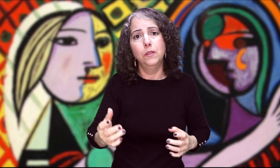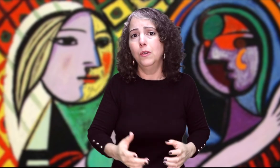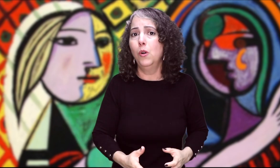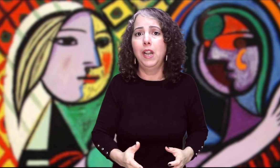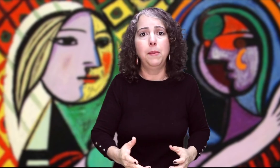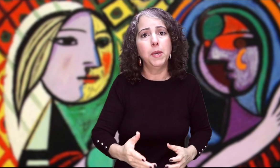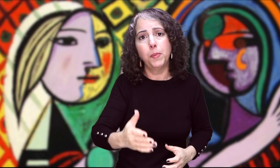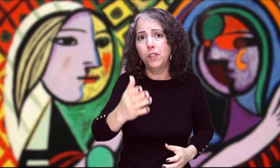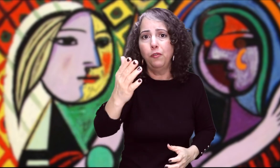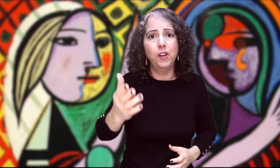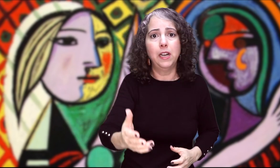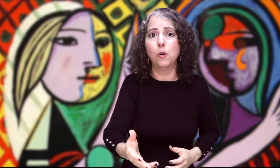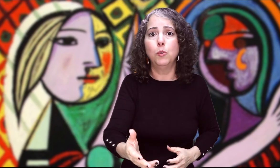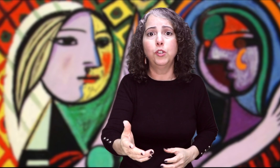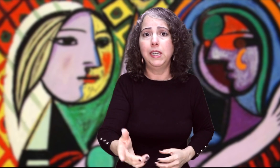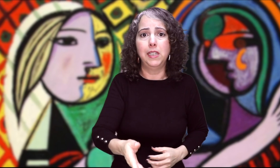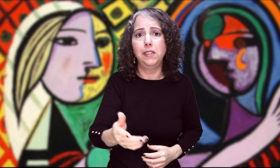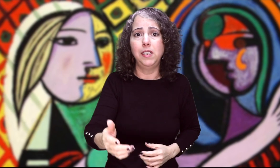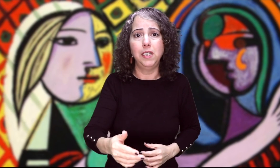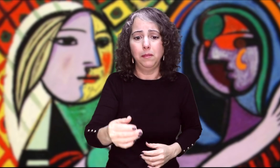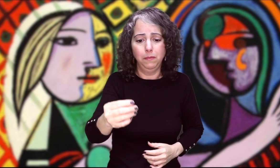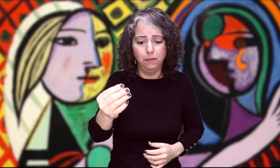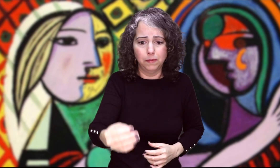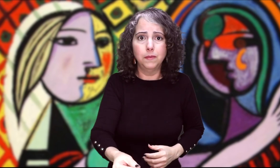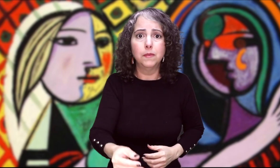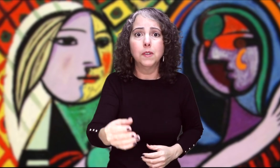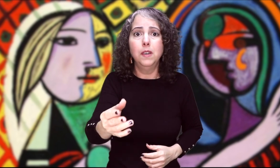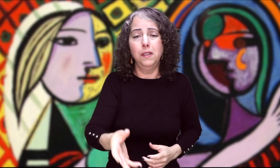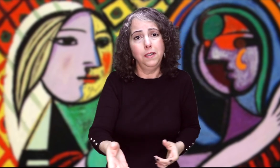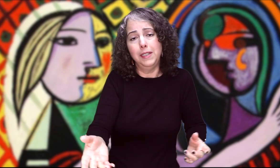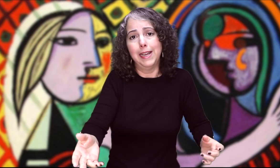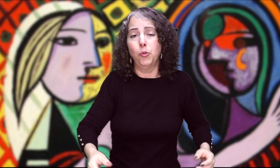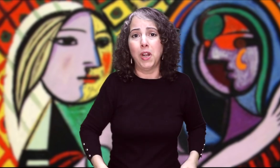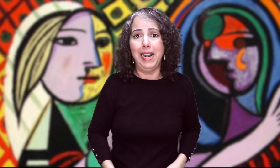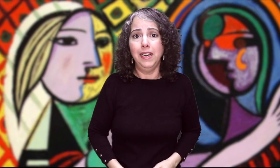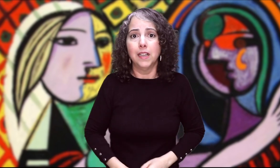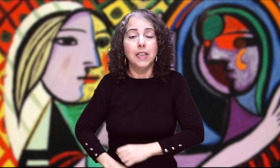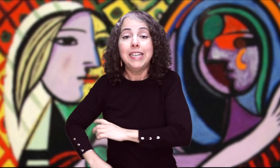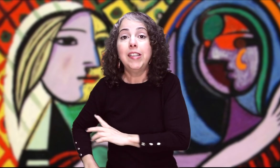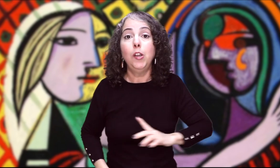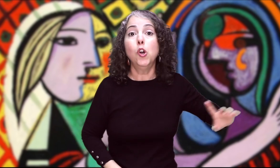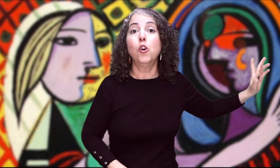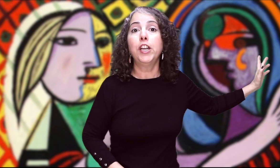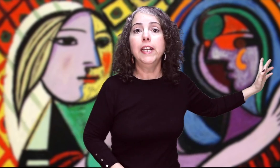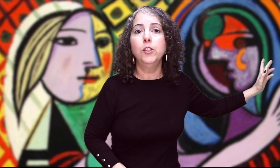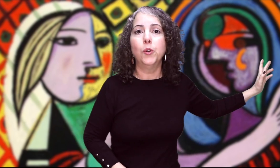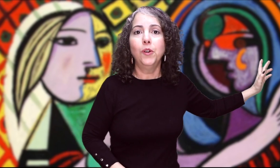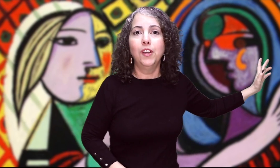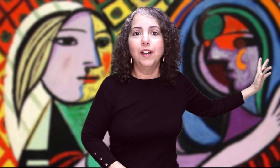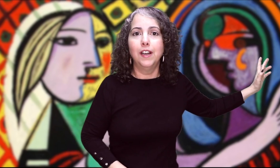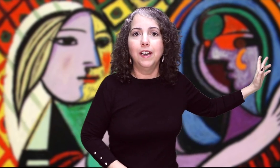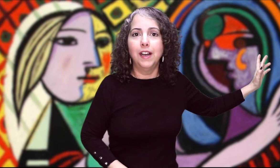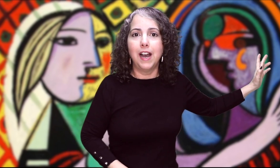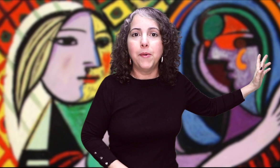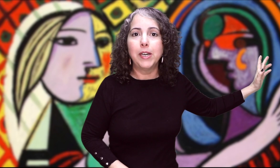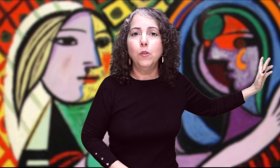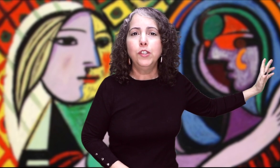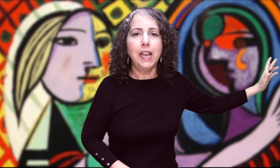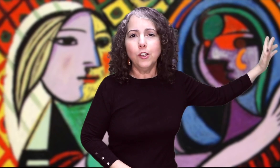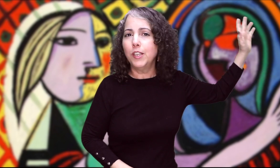Ojalá mi esposa fuera Como usted Así Natural Y salió corriendo Avergonzado Se